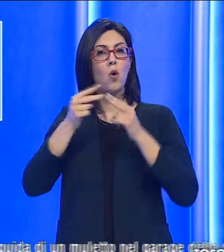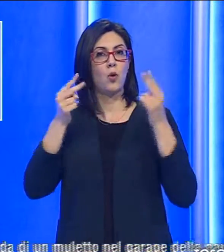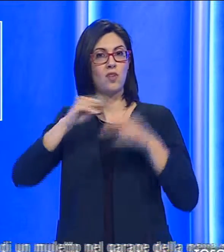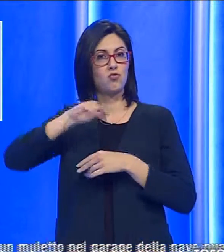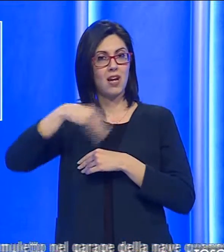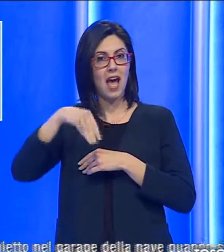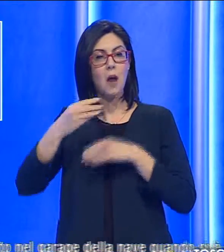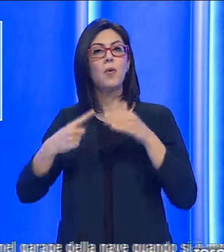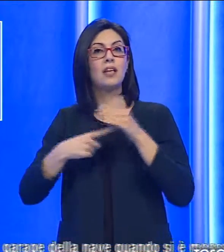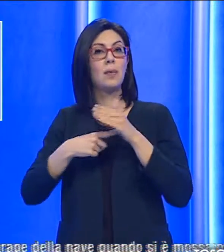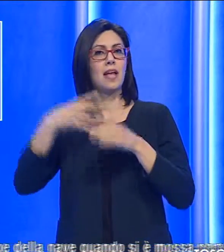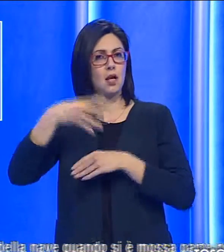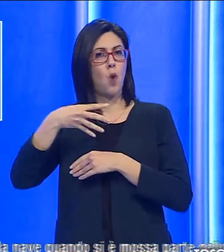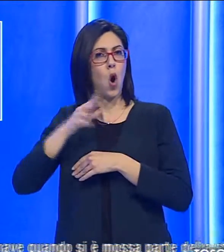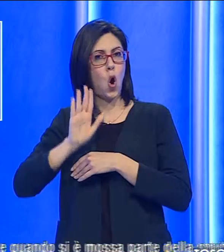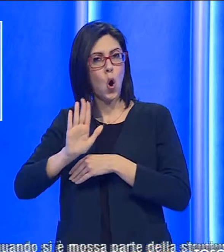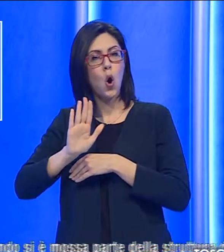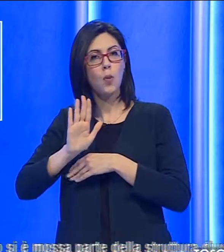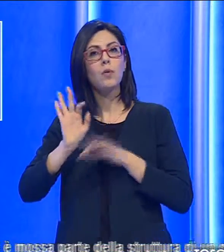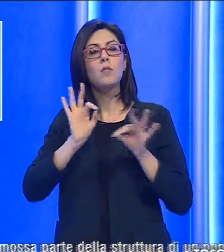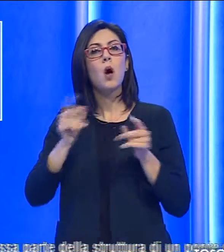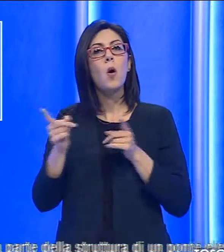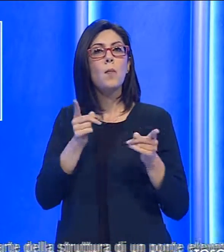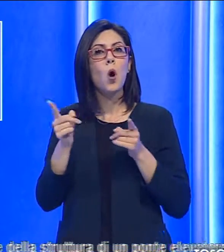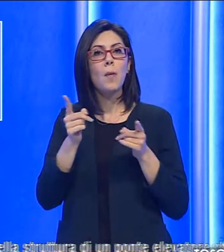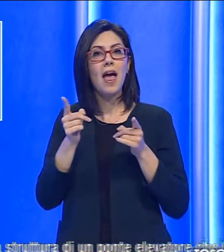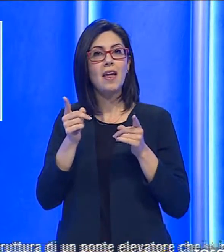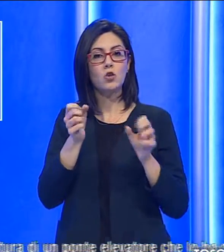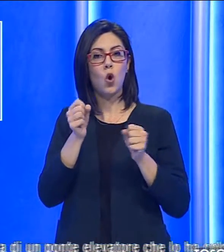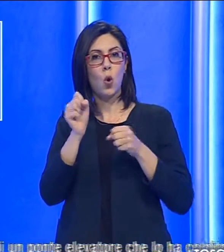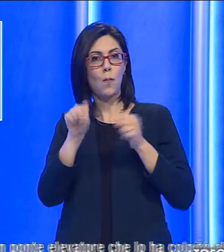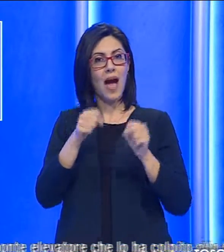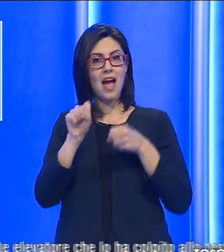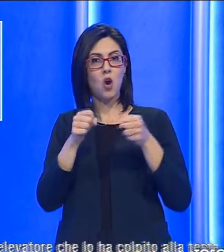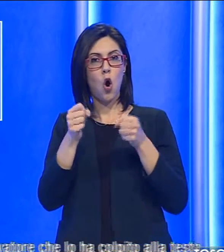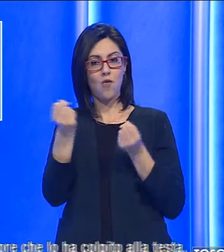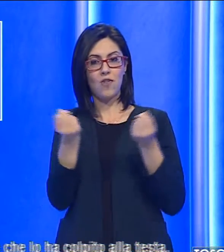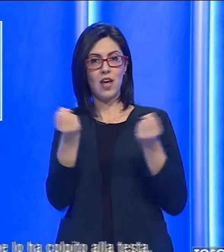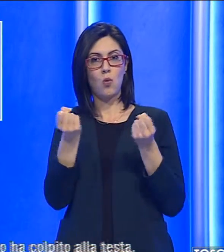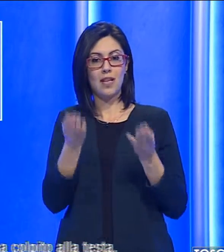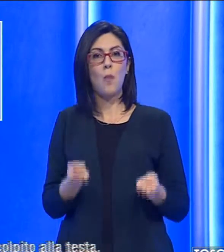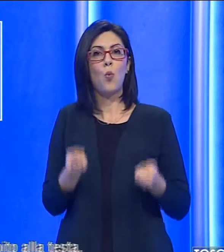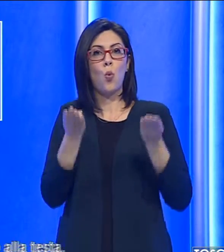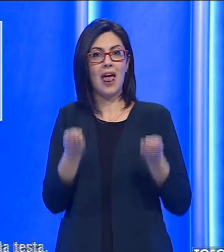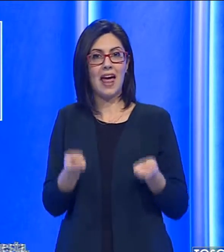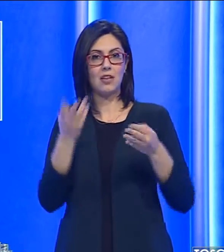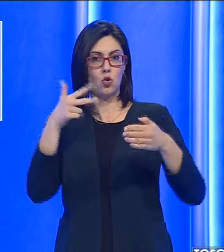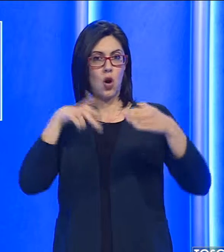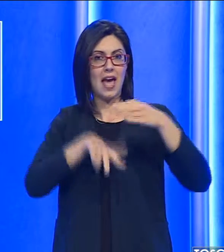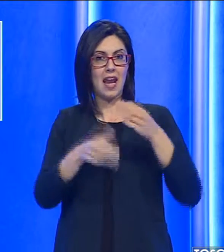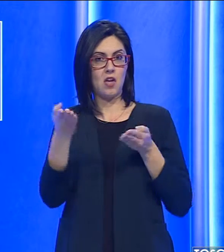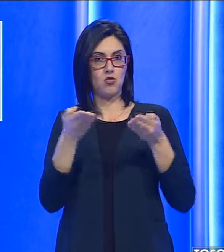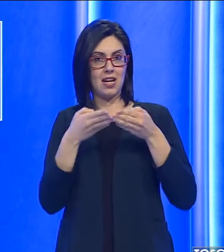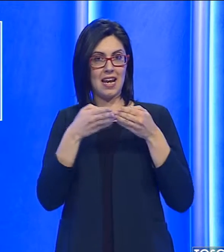dipendente Mobi, stava effettuando delle manovre alla guida di un muletto nel garage della nave